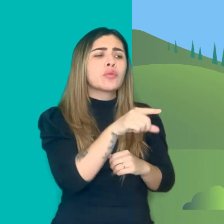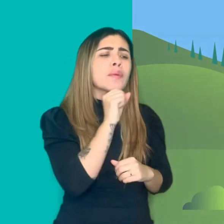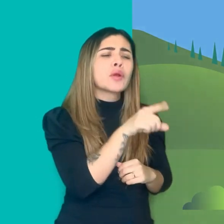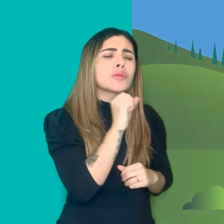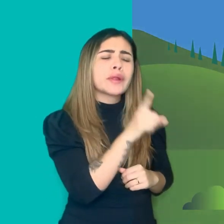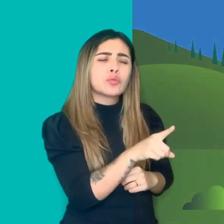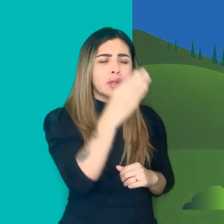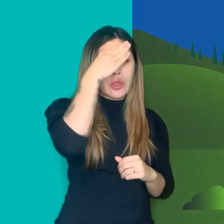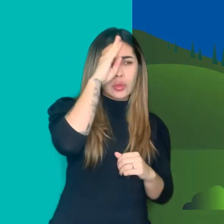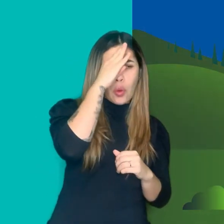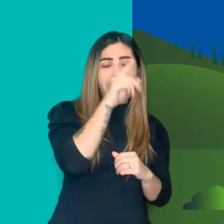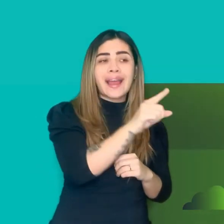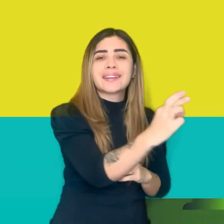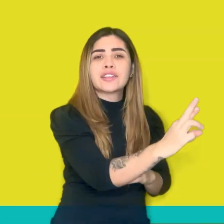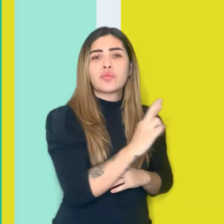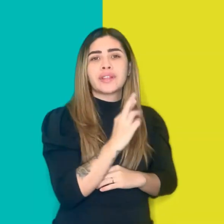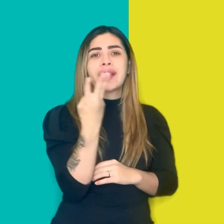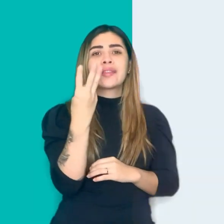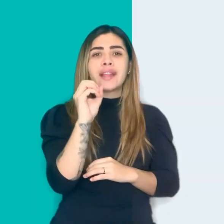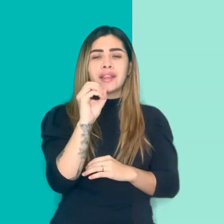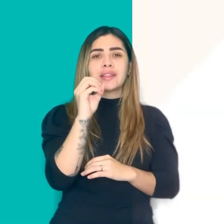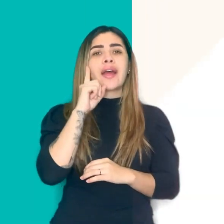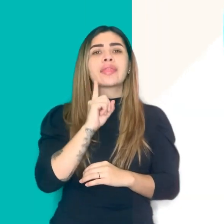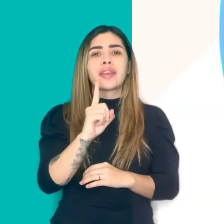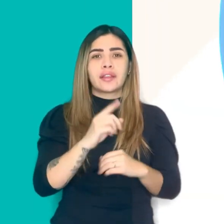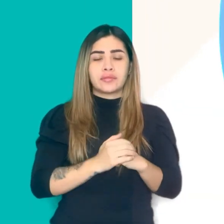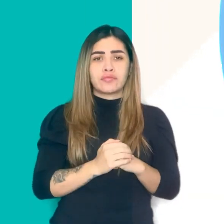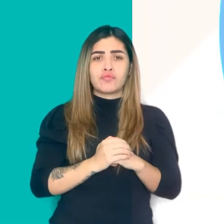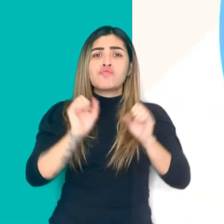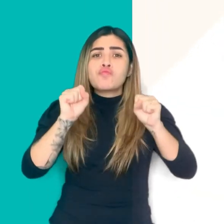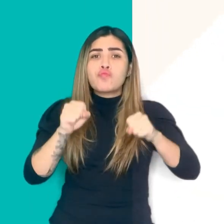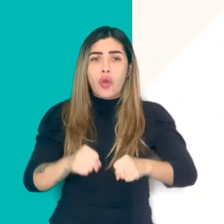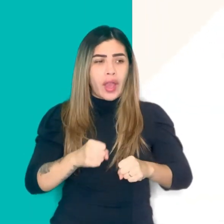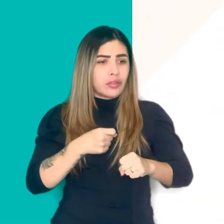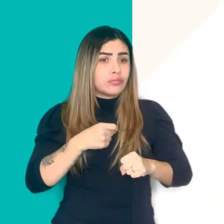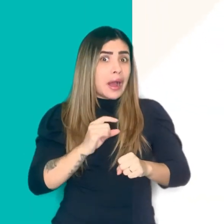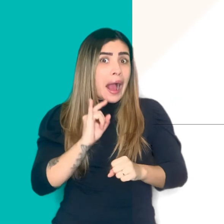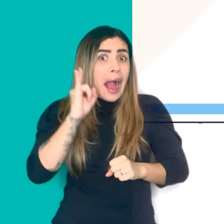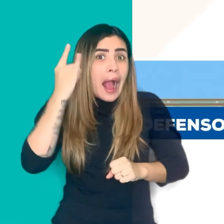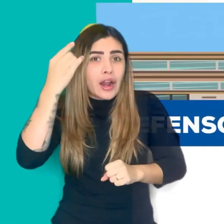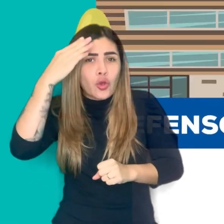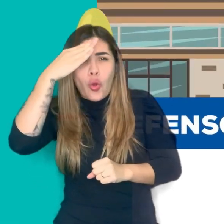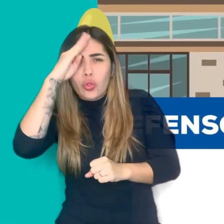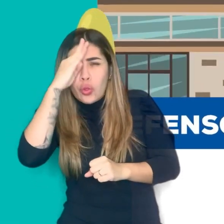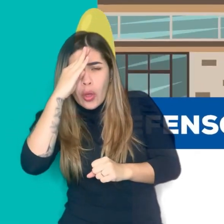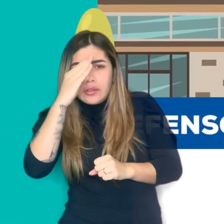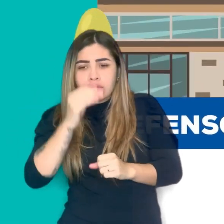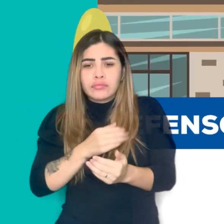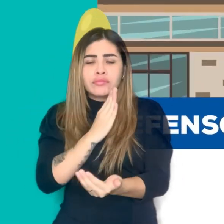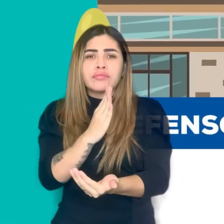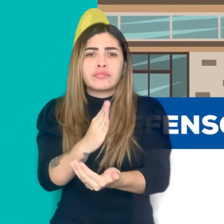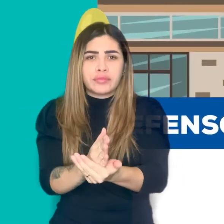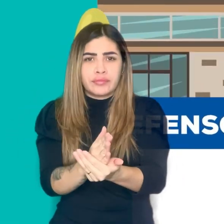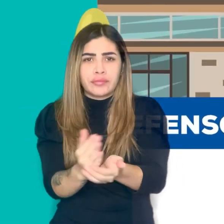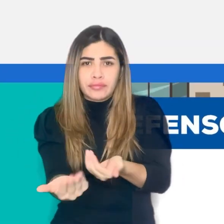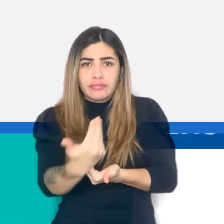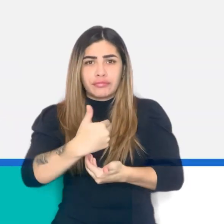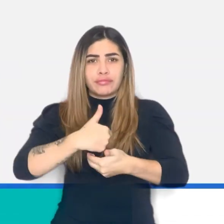consultas. Si necesitas más información o asesoría, puedes acercarte a la Defensoría del Pueblo para aclarar tus dudas. En la